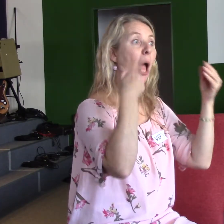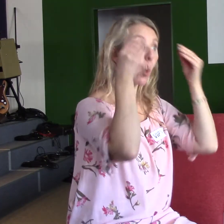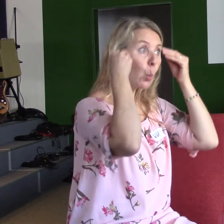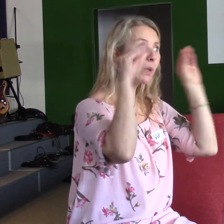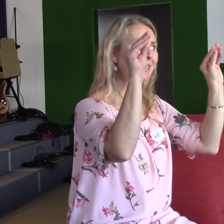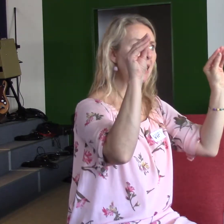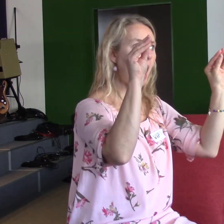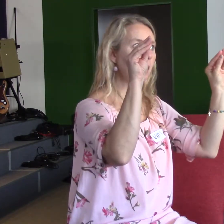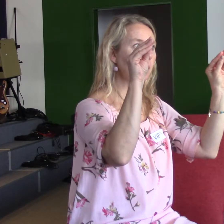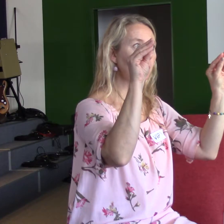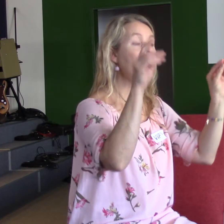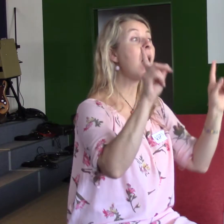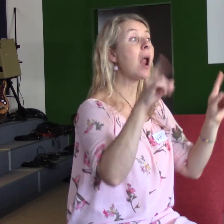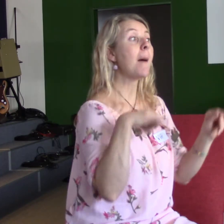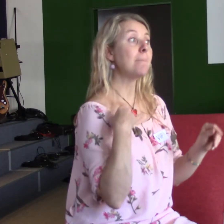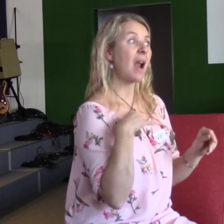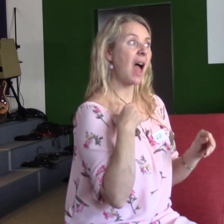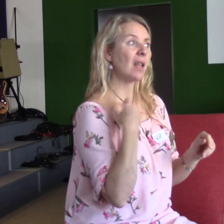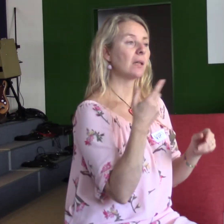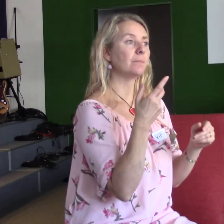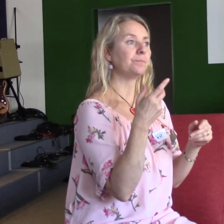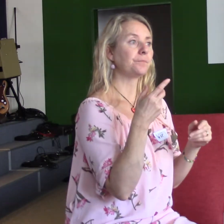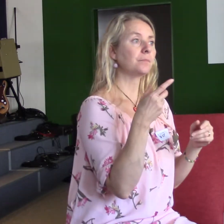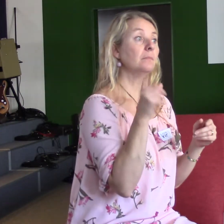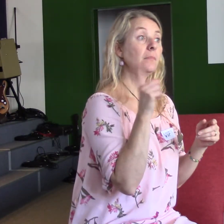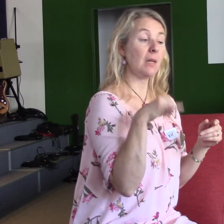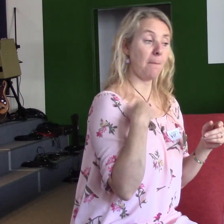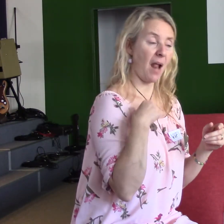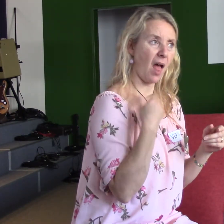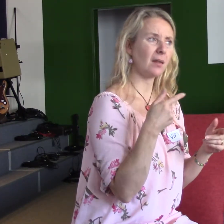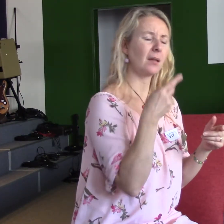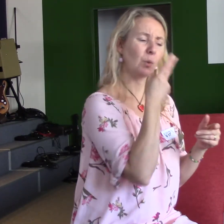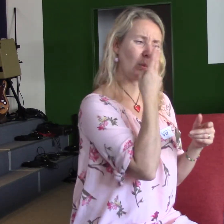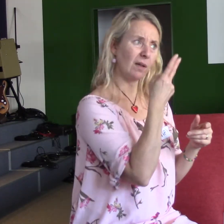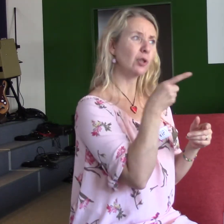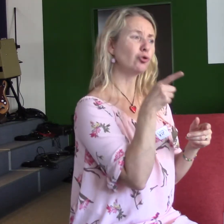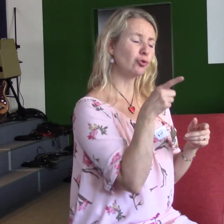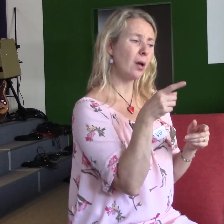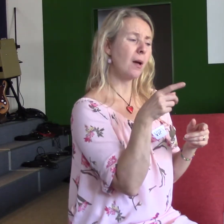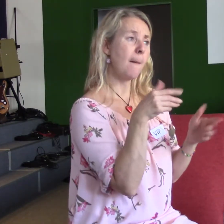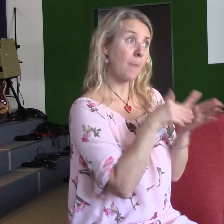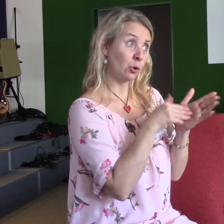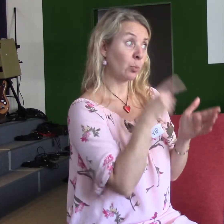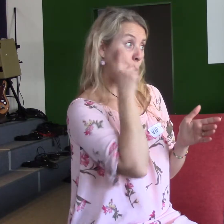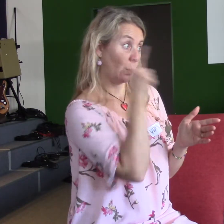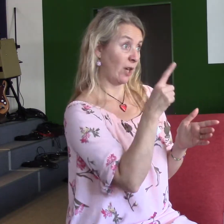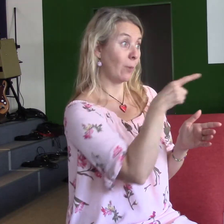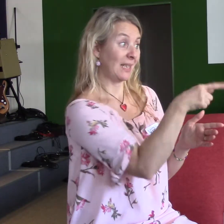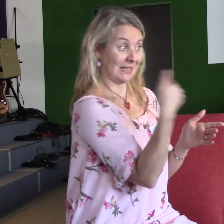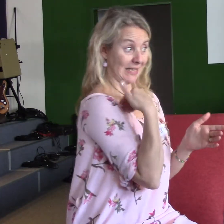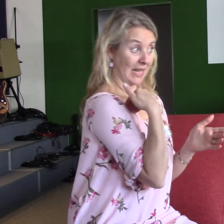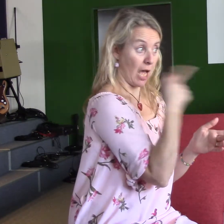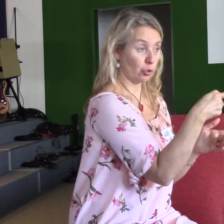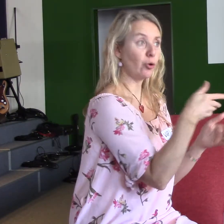Ale pro ty mladé je důležité, aby si uvědomovali, že starší generace potřebuje respekt. Úctu v tom, že mají nějaké zkušnost, které můžou předat,